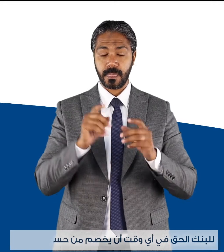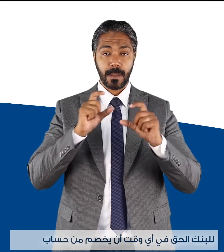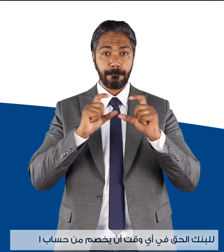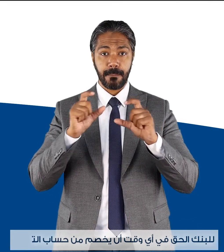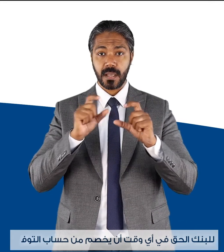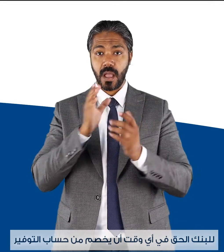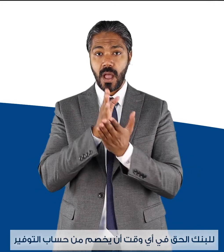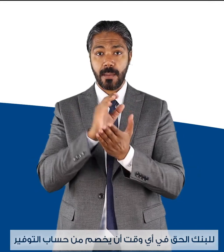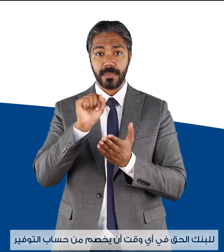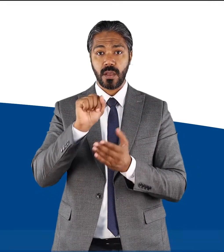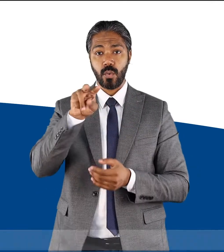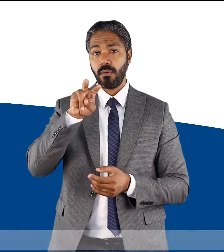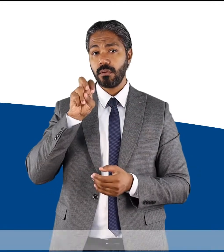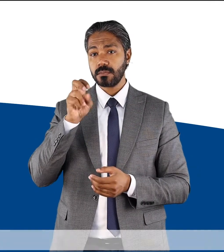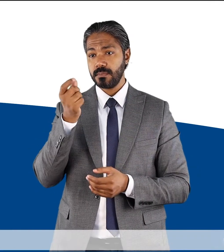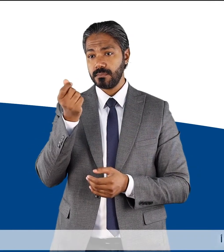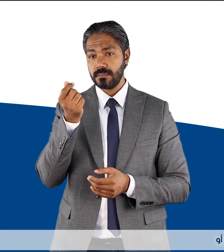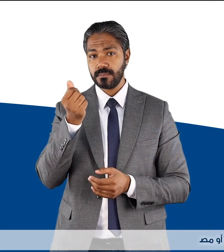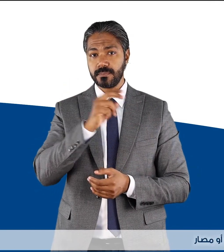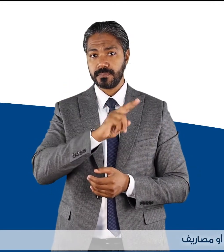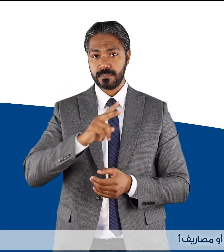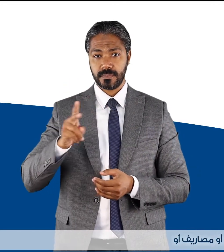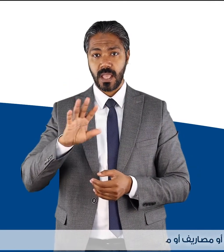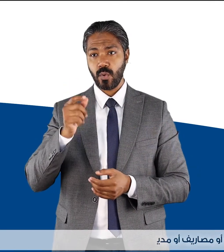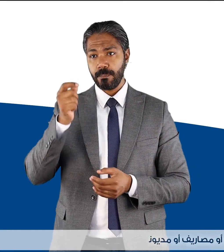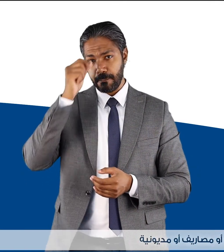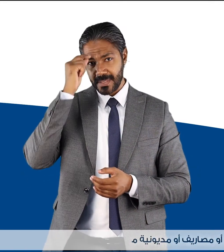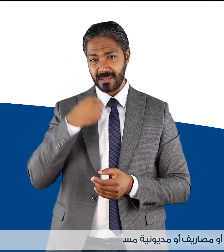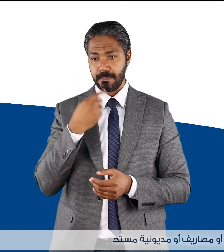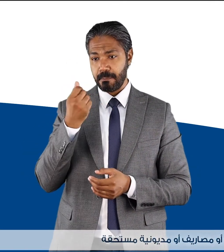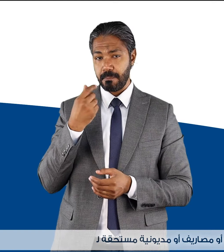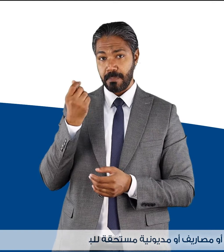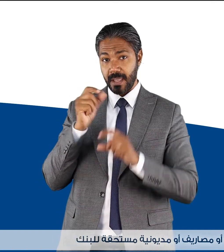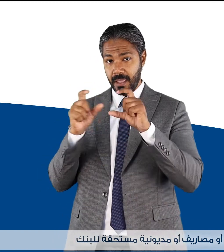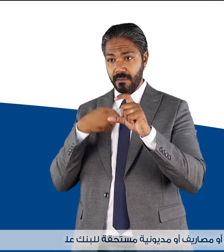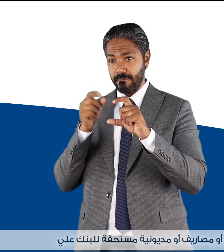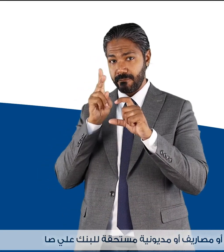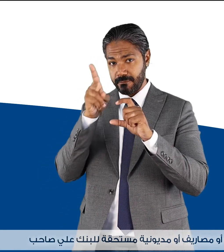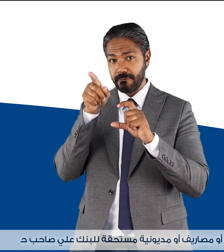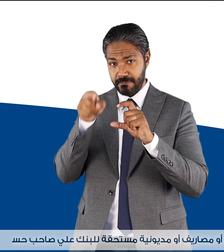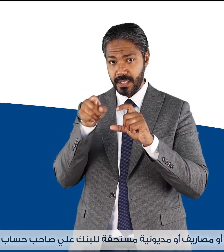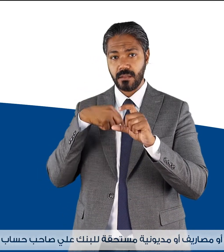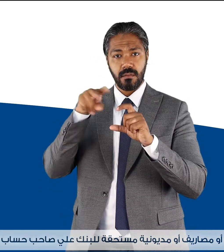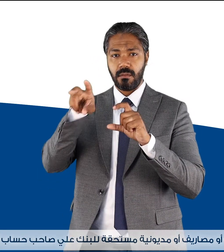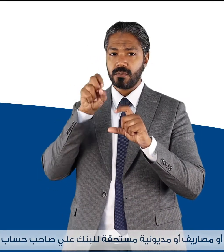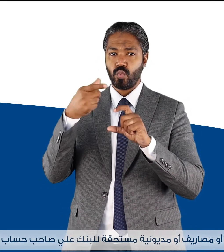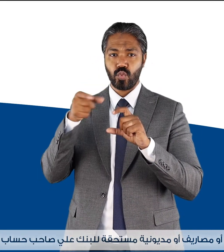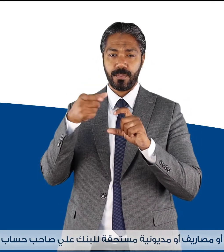من حساب التوفير أي عمولات أو مصاريف أو مديونية مستحقة للبنك على صاحب حساب التوفير